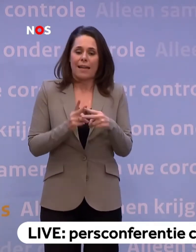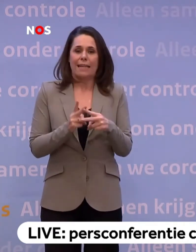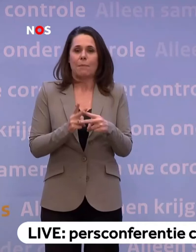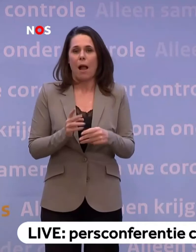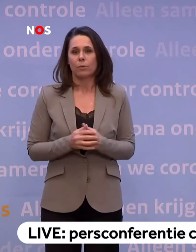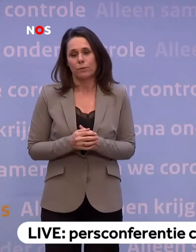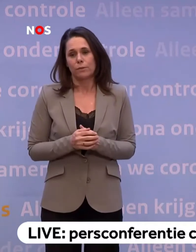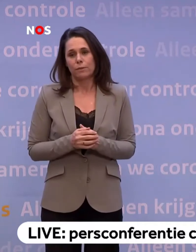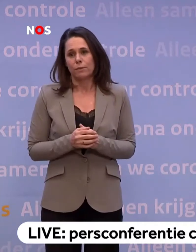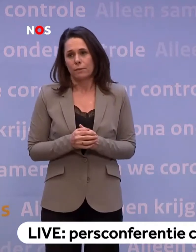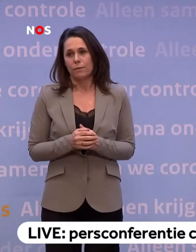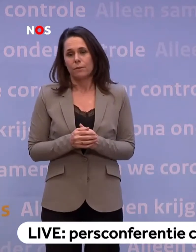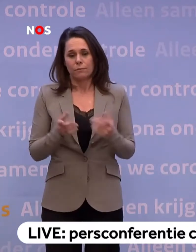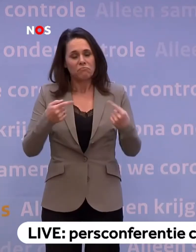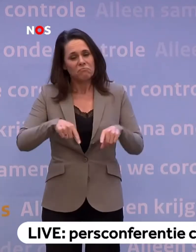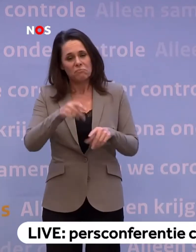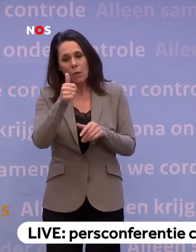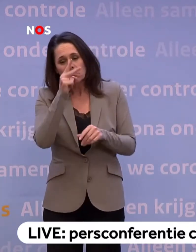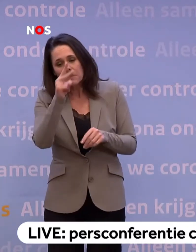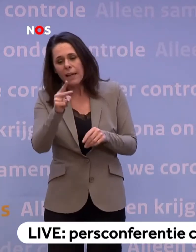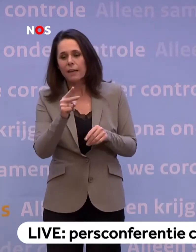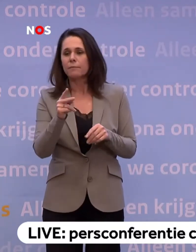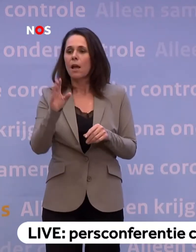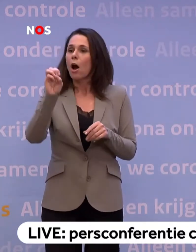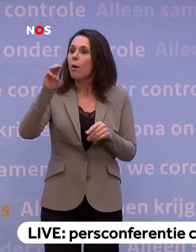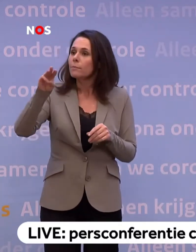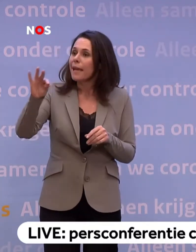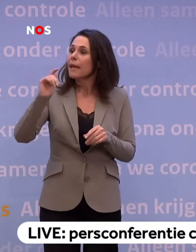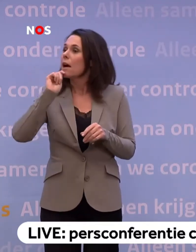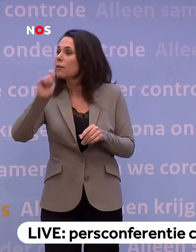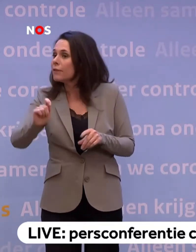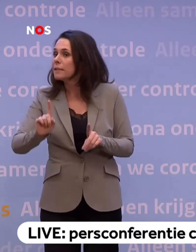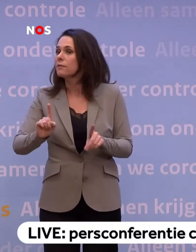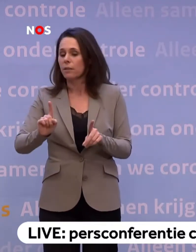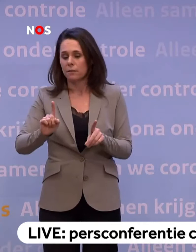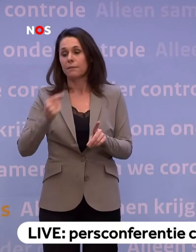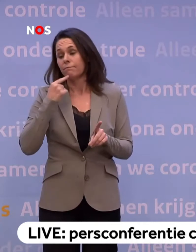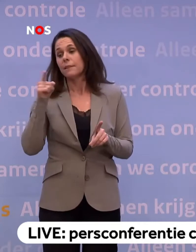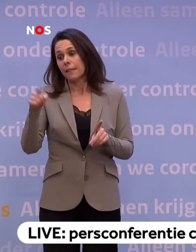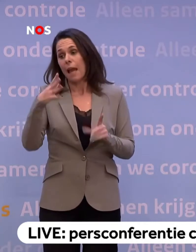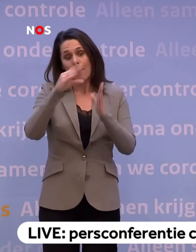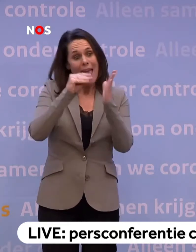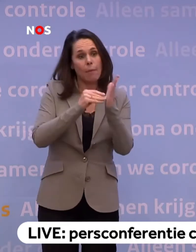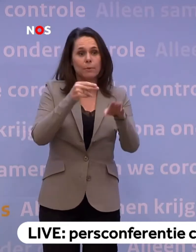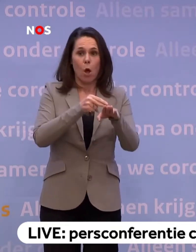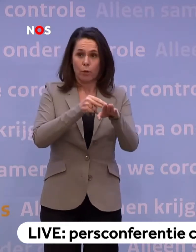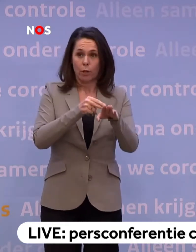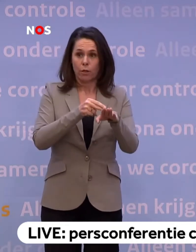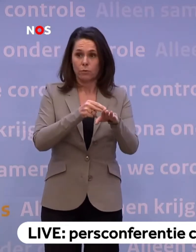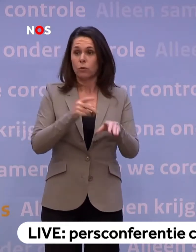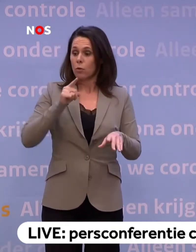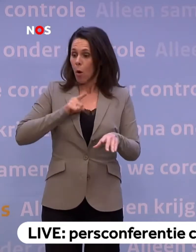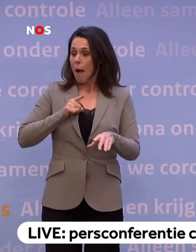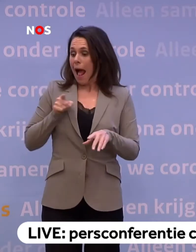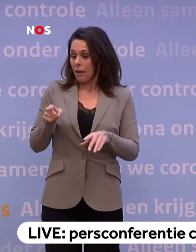En we kijken heel goed naar het advies van het OMT. Het advies van het OMT is, je hebt dat soort apps nodig... ...om hetzelfde werk wat normaal gesproken